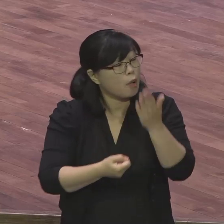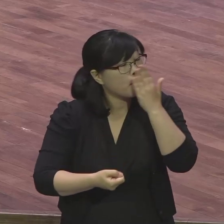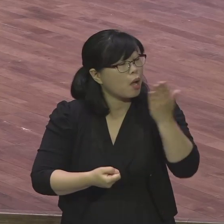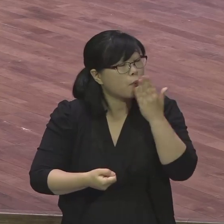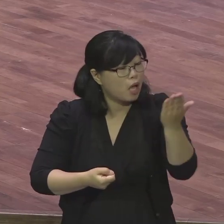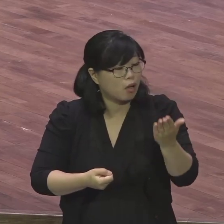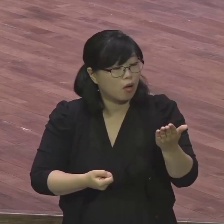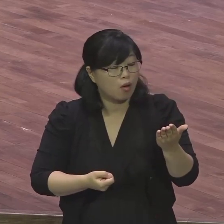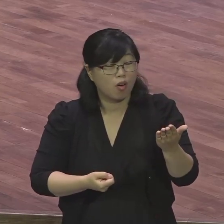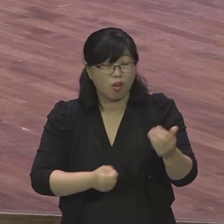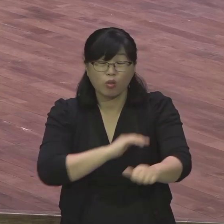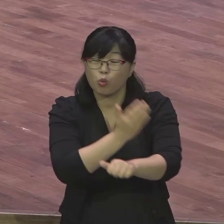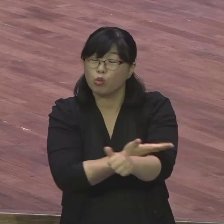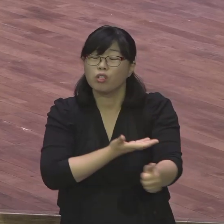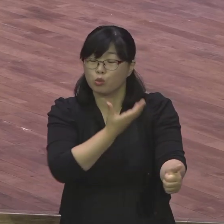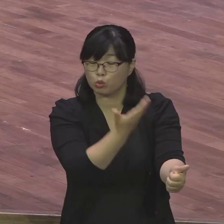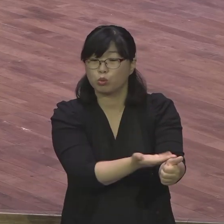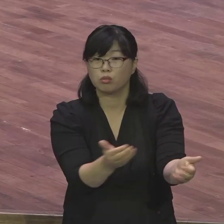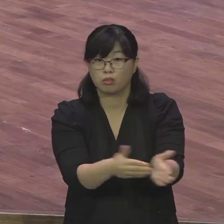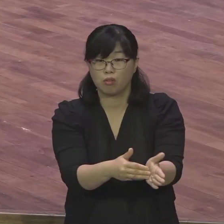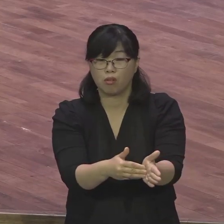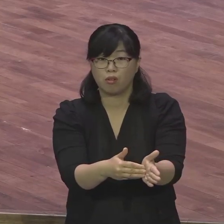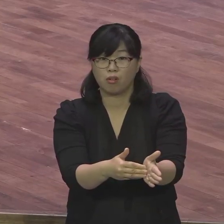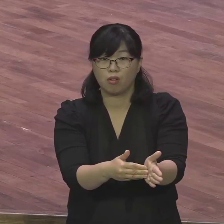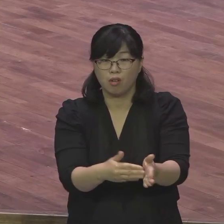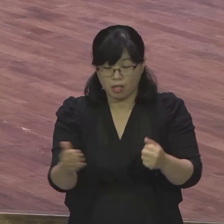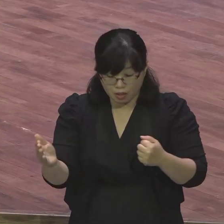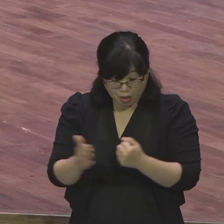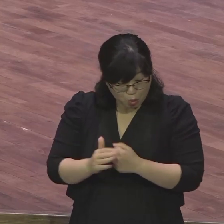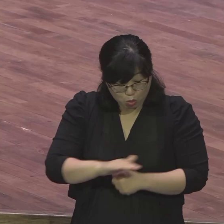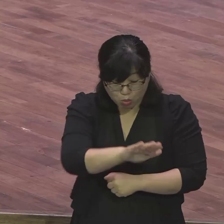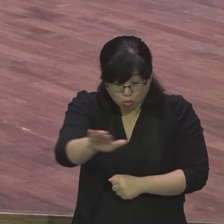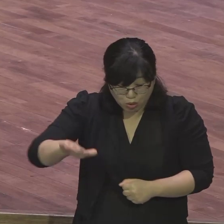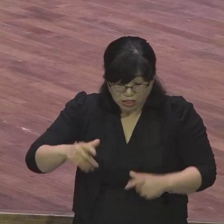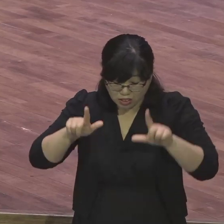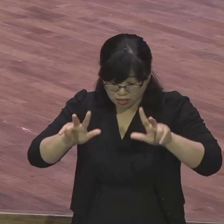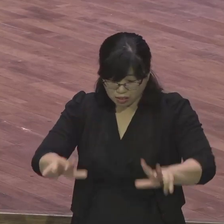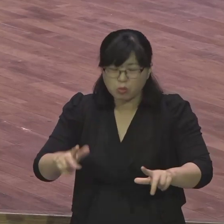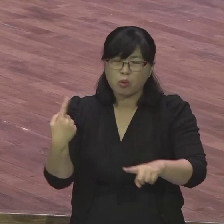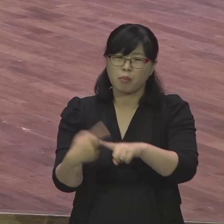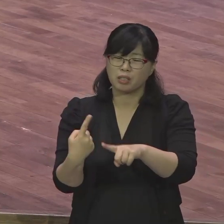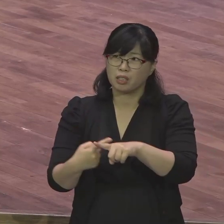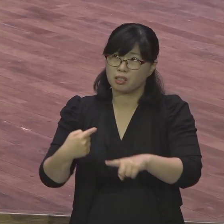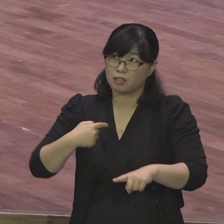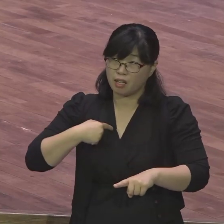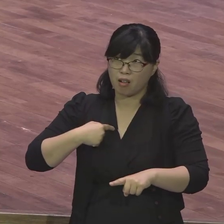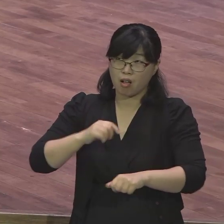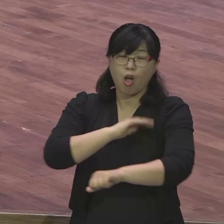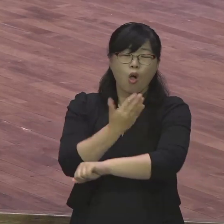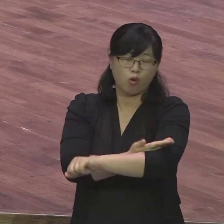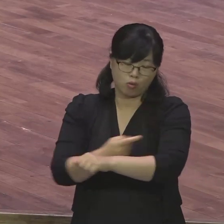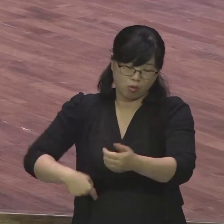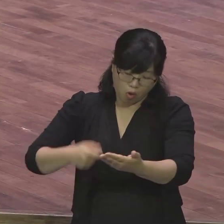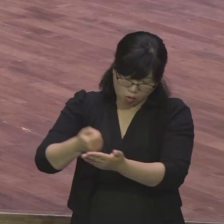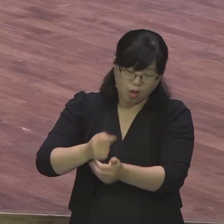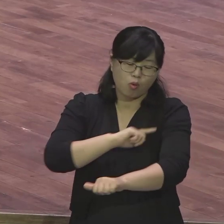그래서 성령이 함께 계시지만은 성령이 여러분을 막 함께 끌어가는 게 아니에요 여러분 의지를 무시하는 게 아니에요